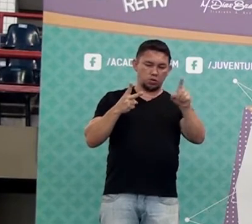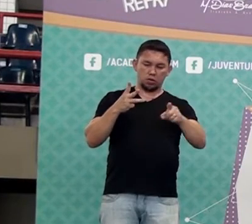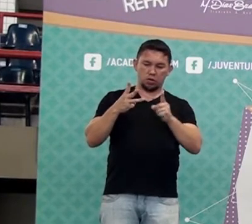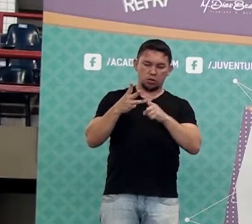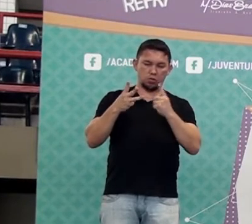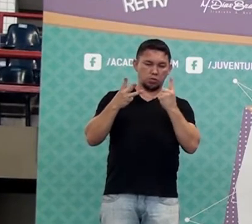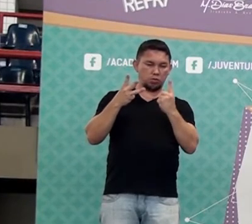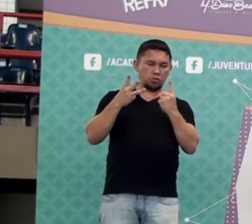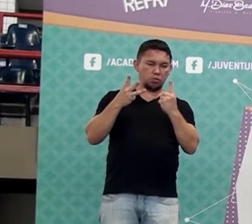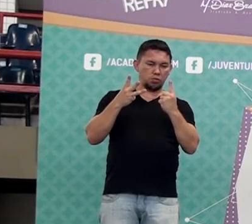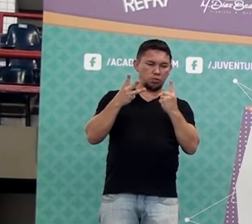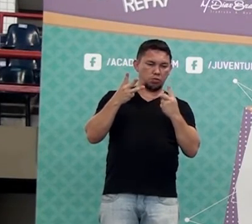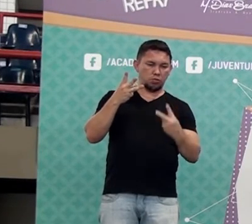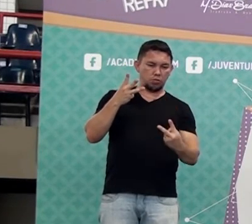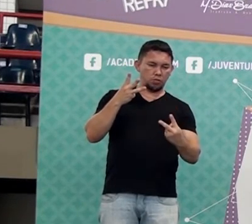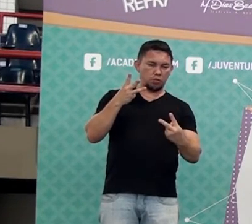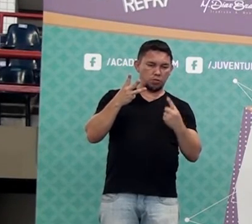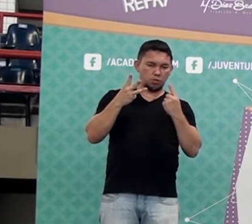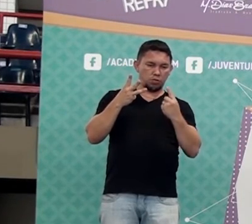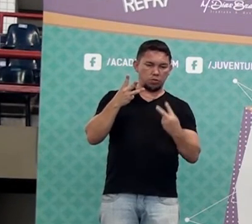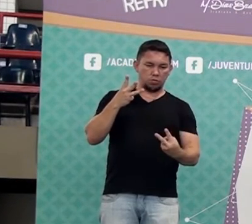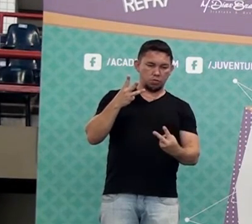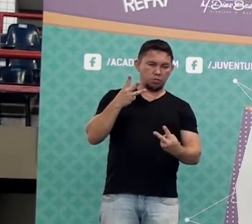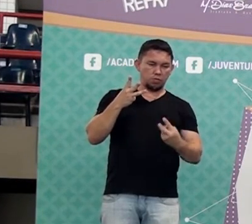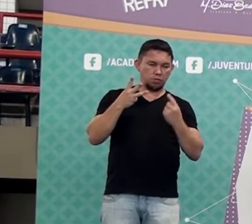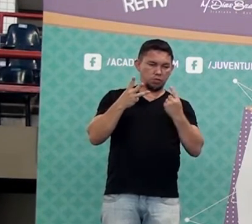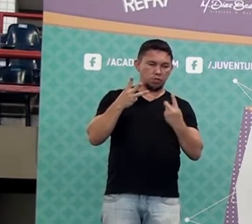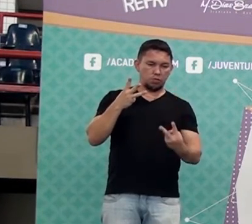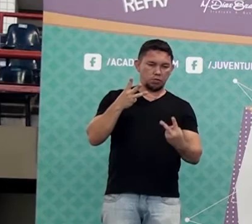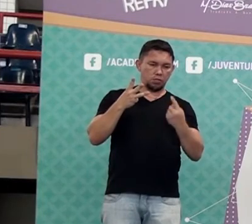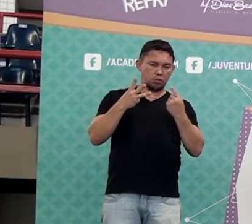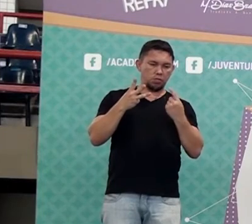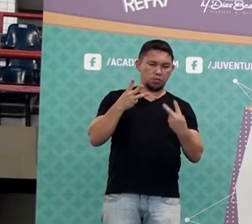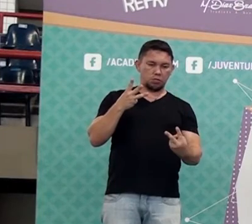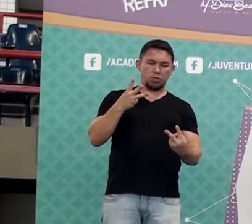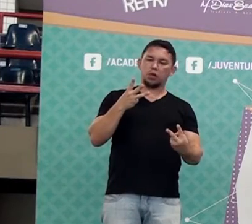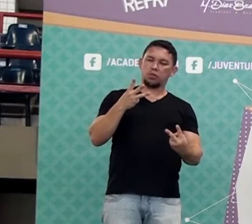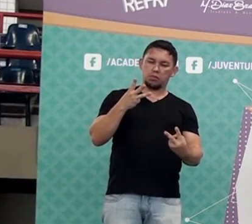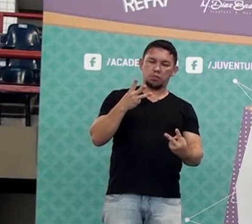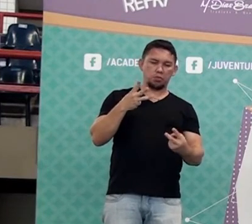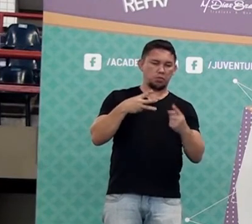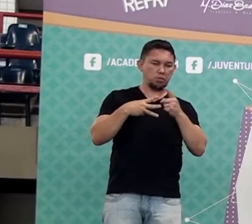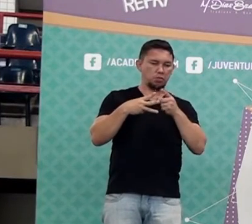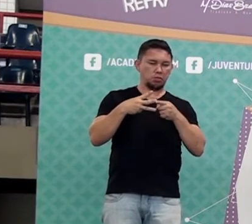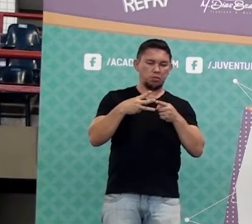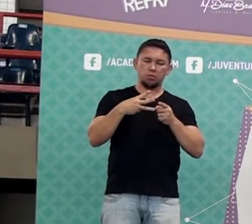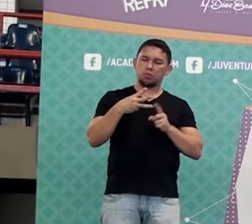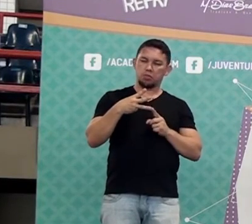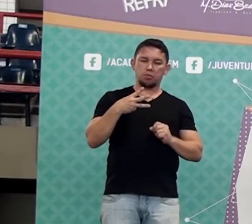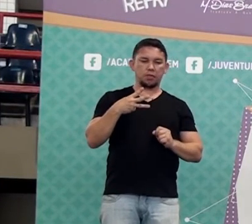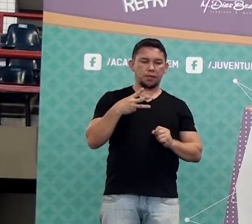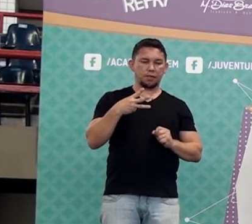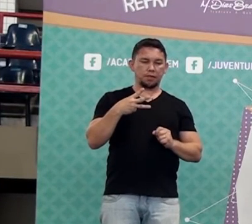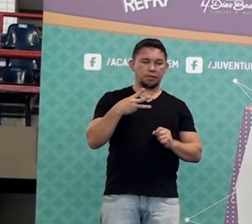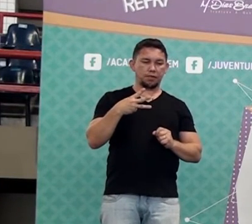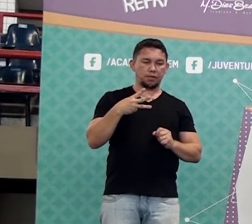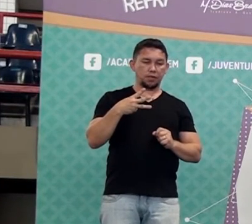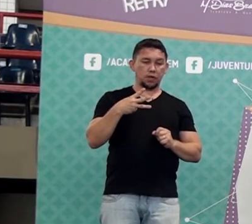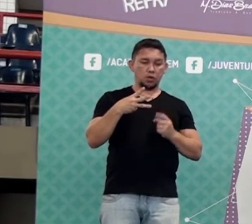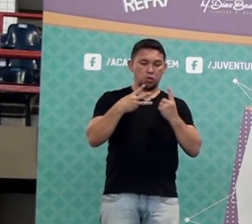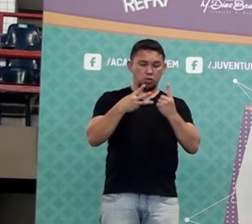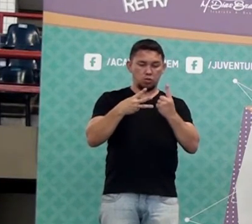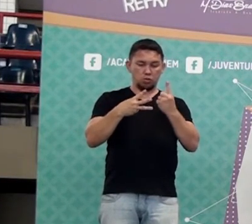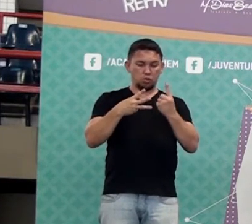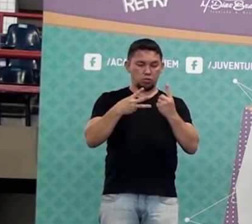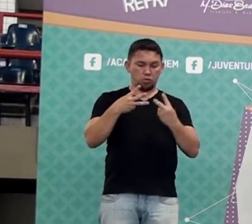meio. Ou seja, eu tinha 2, gastei 1. Então eu gastei 1 de 2. Então eu gastei 1 meio. Só que 1 meio,